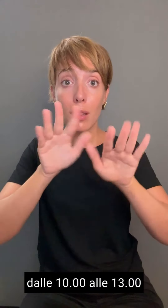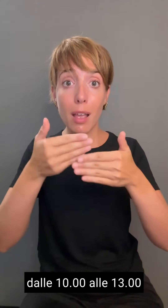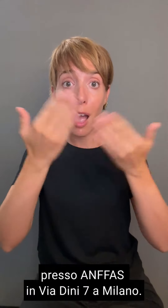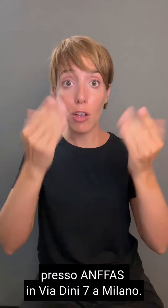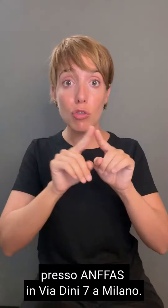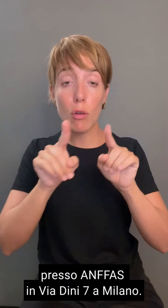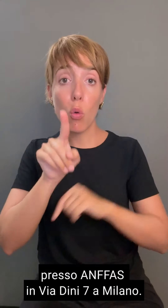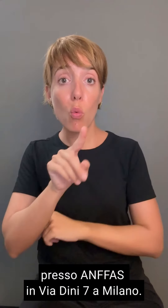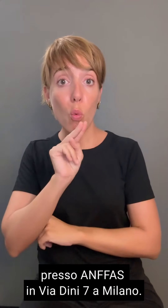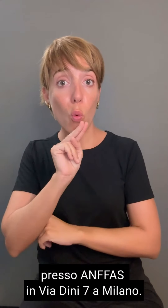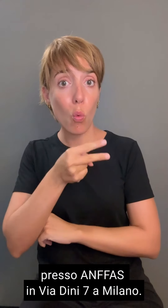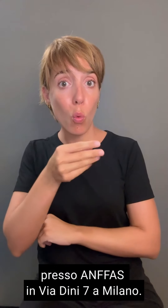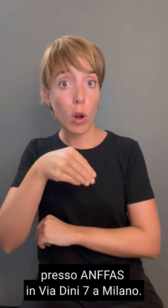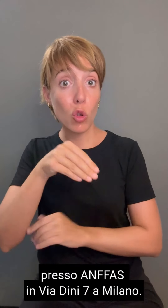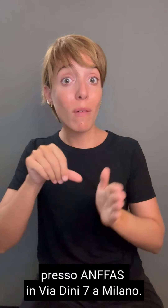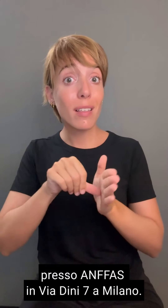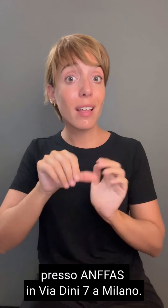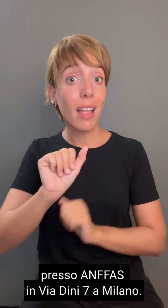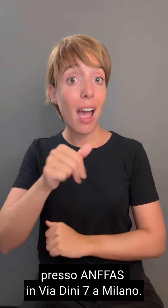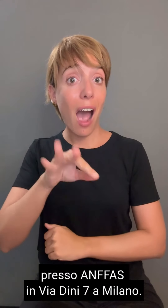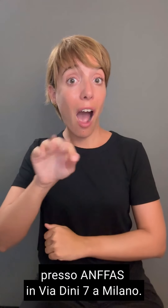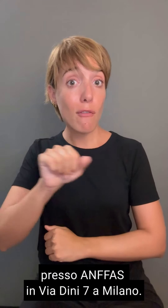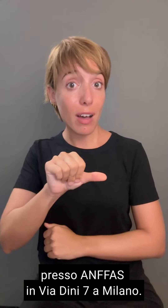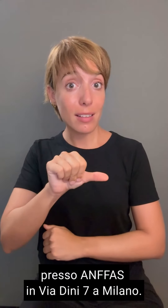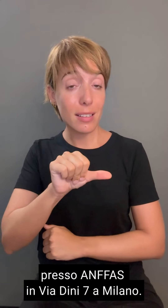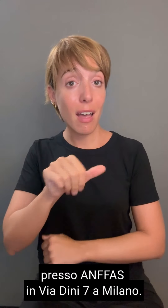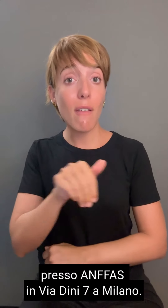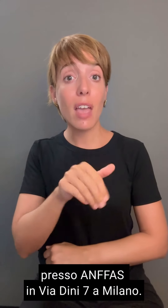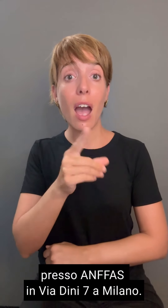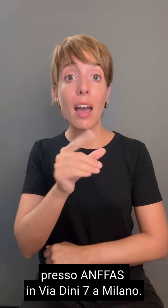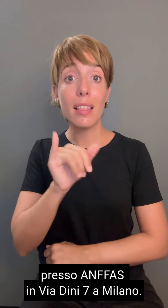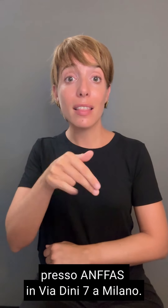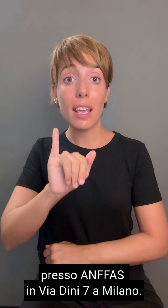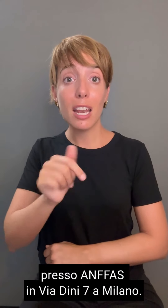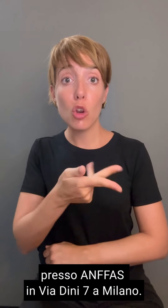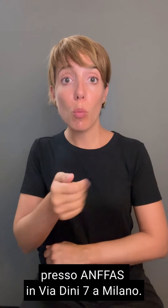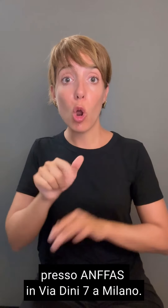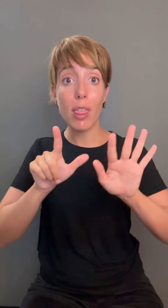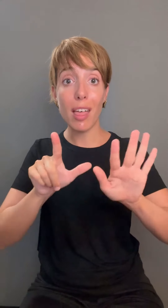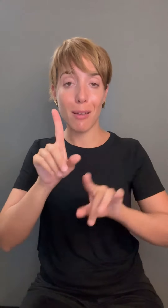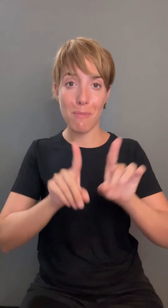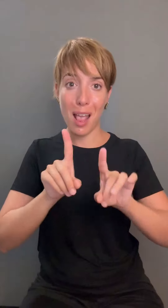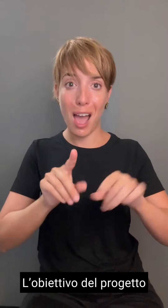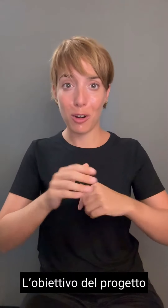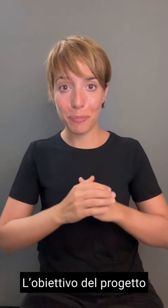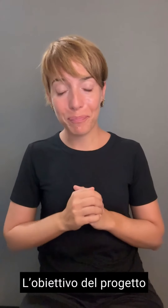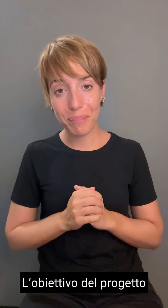presso ANFAS, in via Dini 7 a Milano. L'obiettivo del